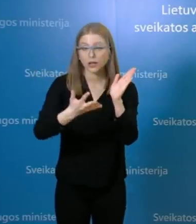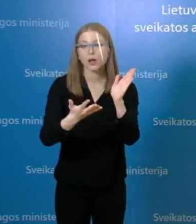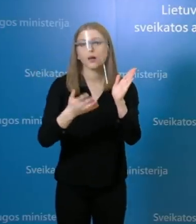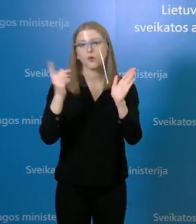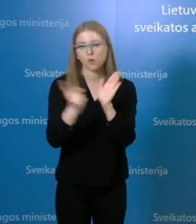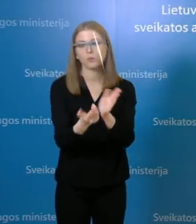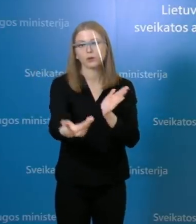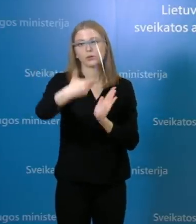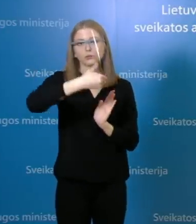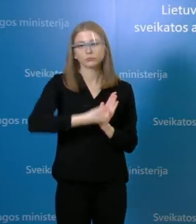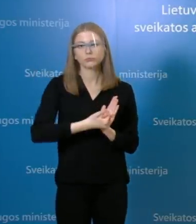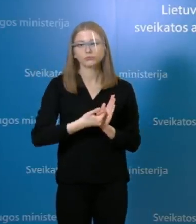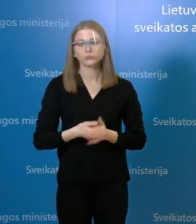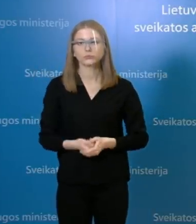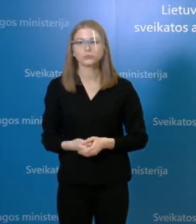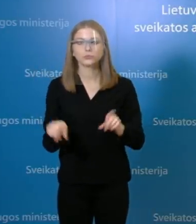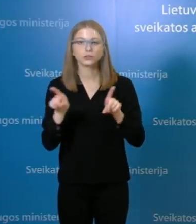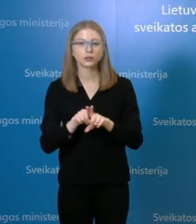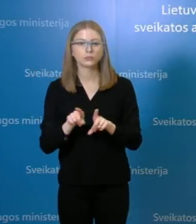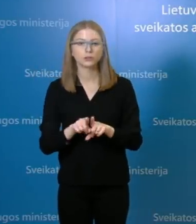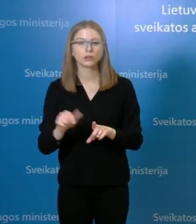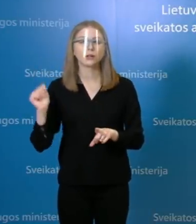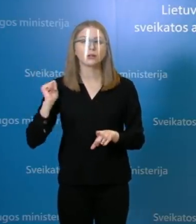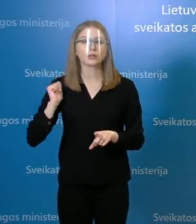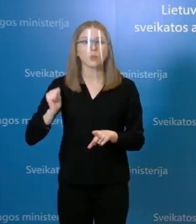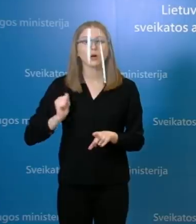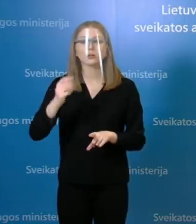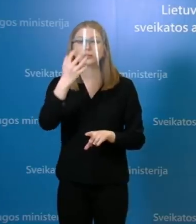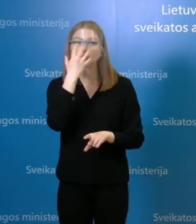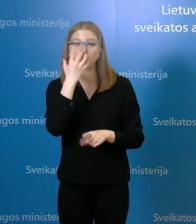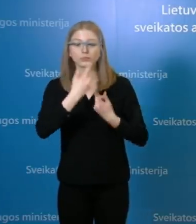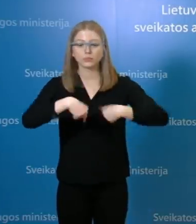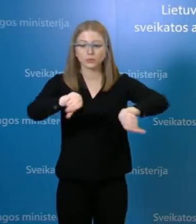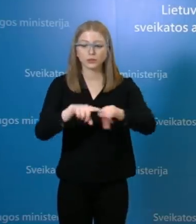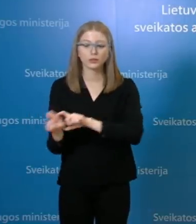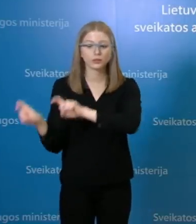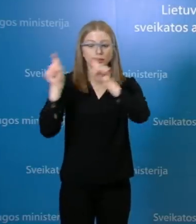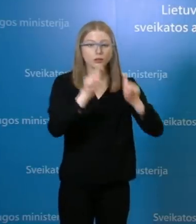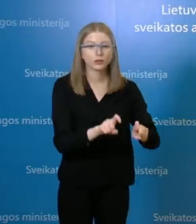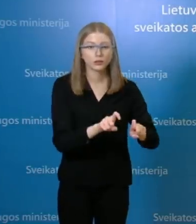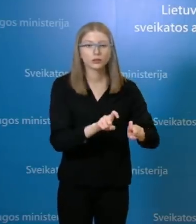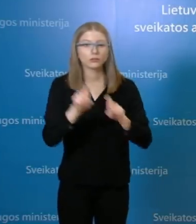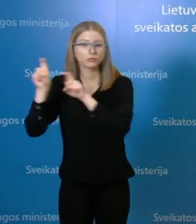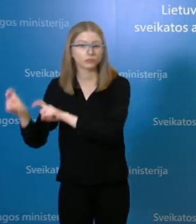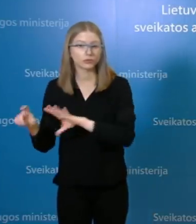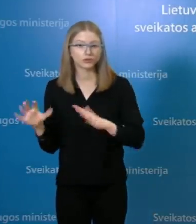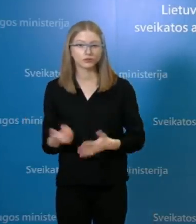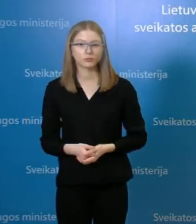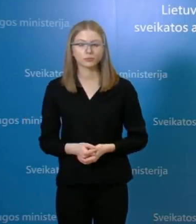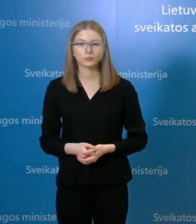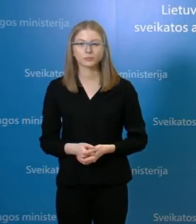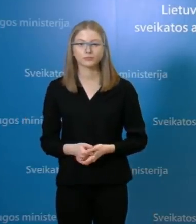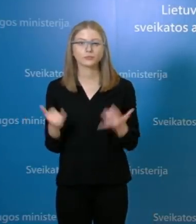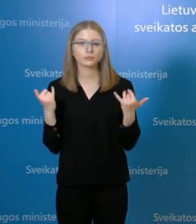perkelimus iš ir į reanimacijos skyrius, iš kitus skyrių yra tvirkščiai. Taip pat trumpai